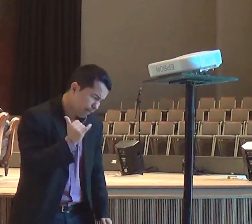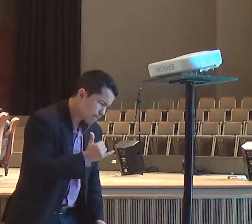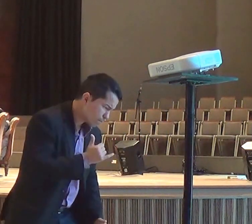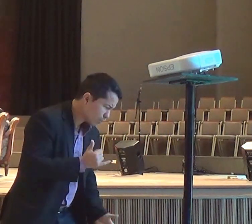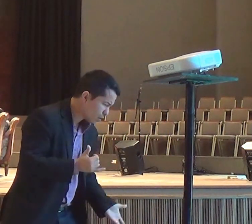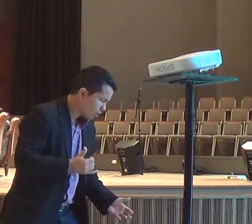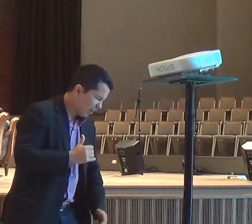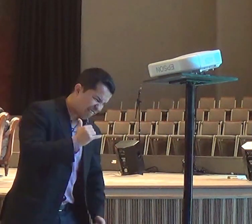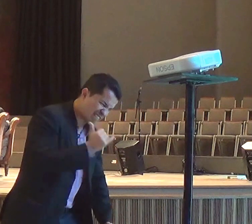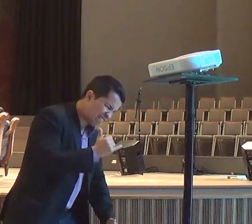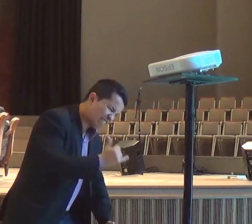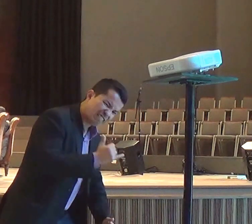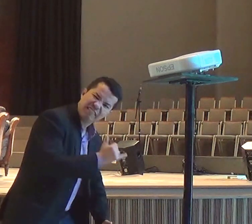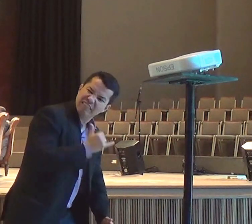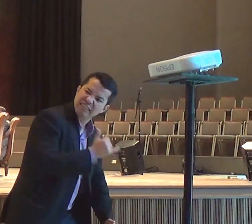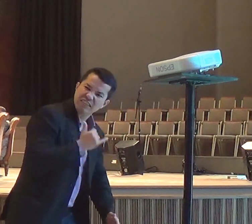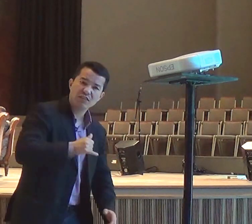que a gente, não escuta, mais a voz de Deus,